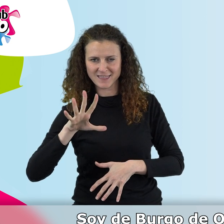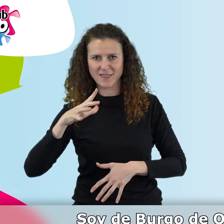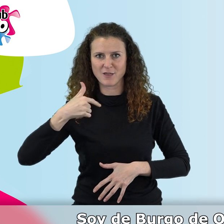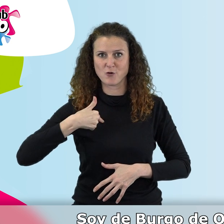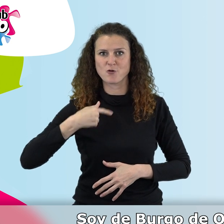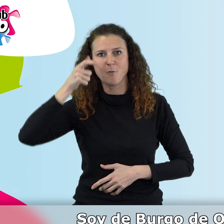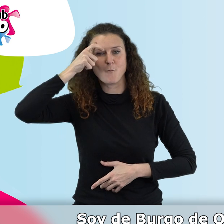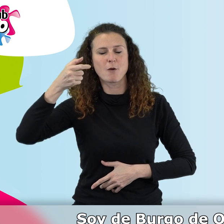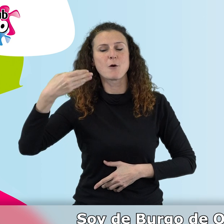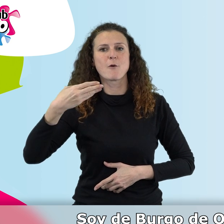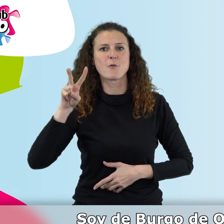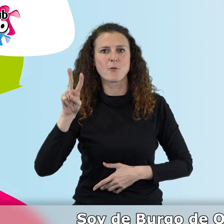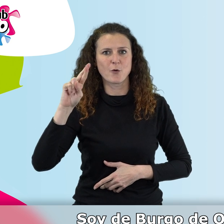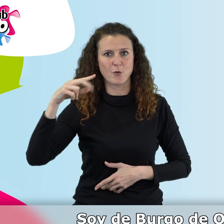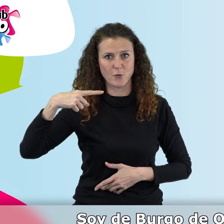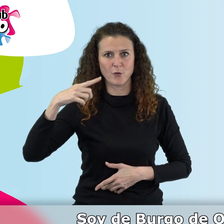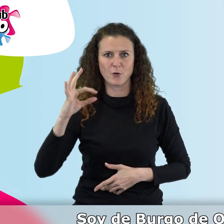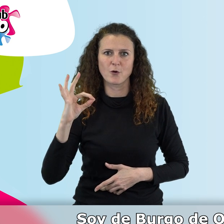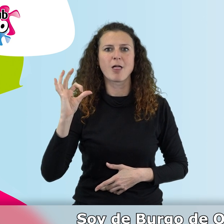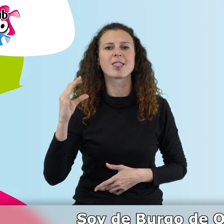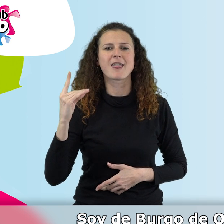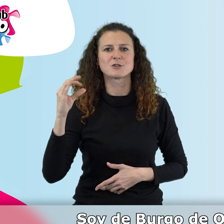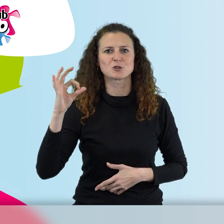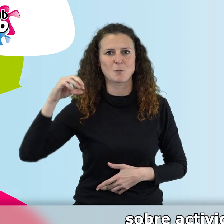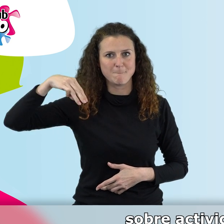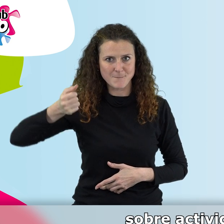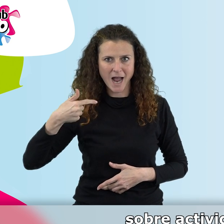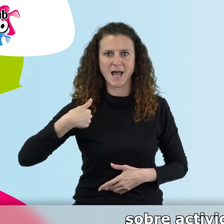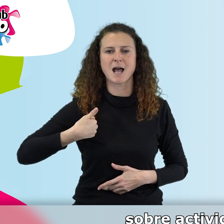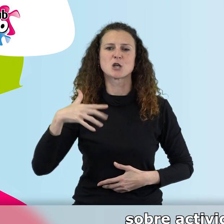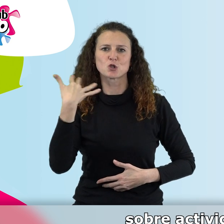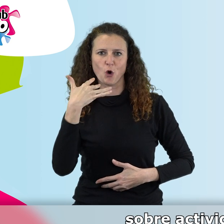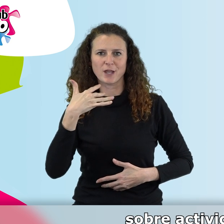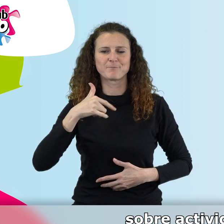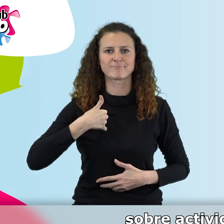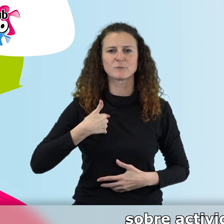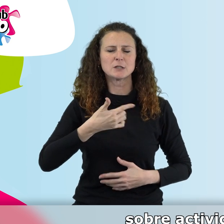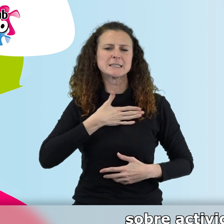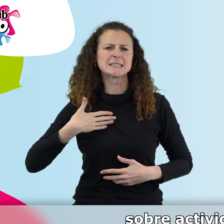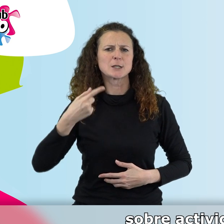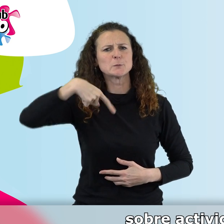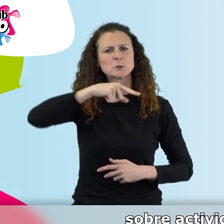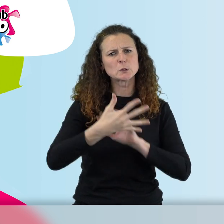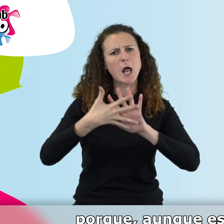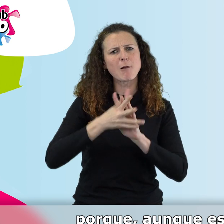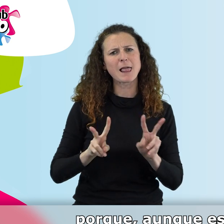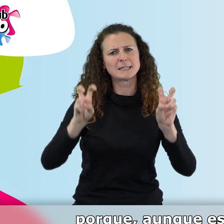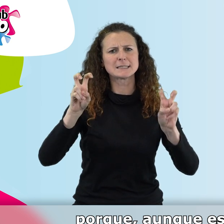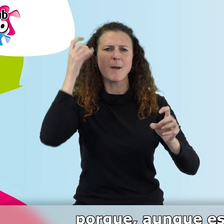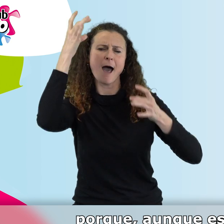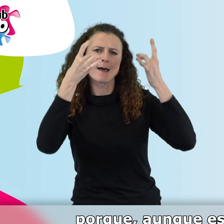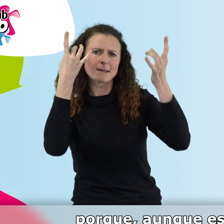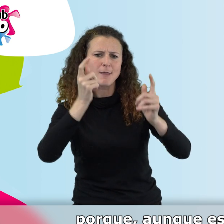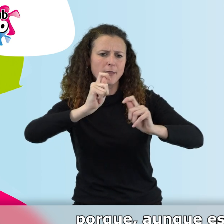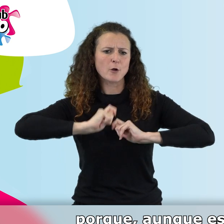Soy de Burgo de Osma, Soria. Y me gustaría que hablarais sobre actividades que supongan nuevos aprendizajes. Porque